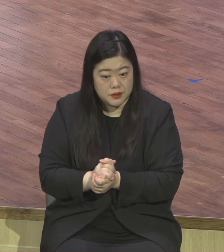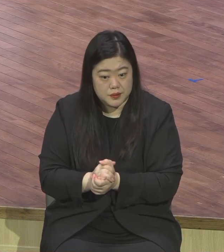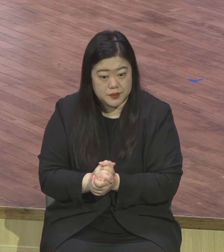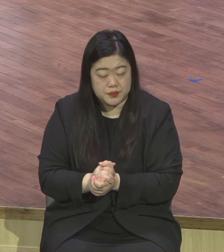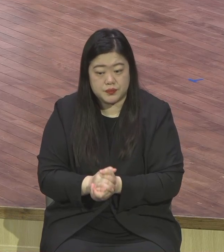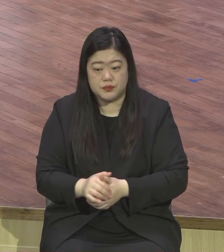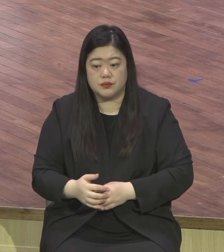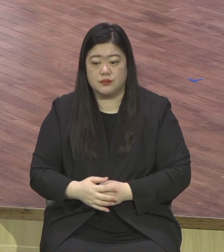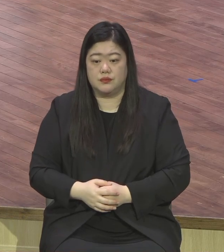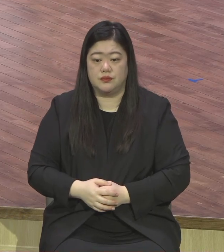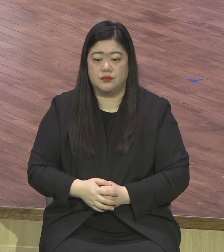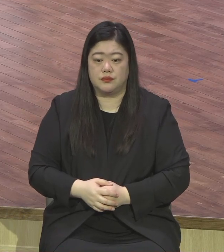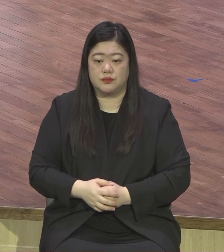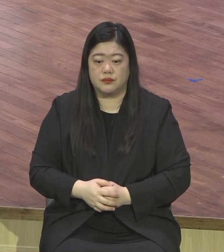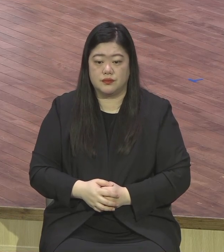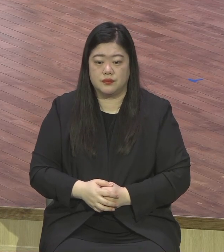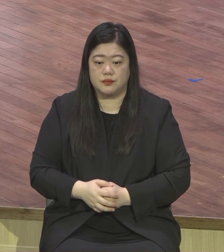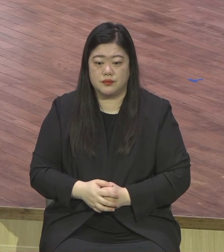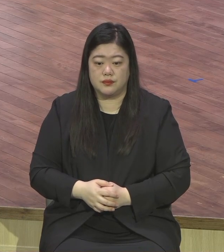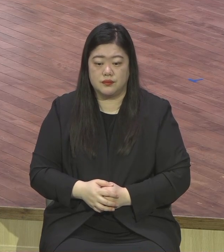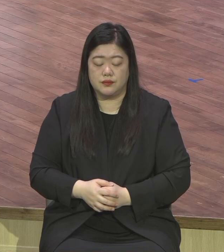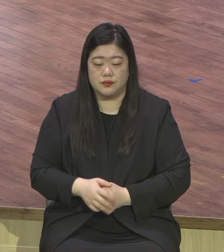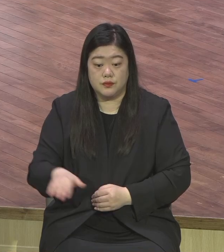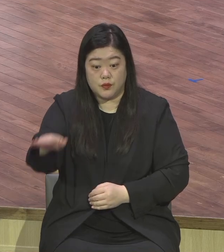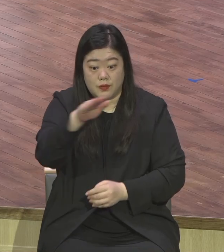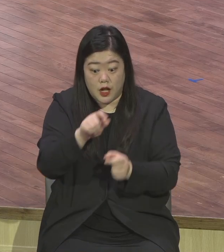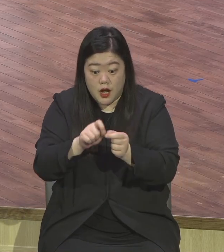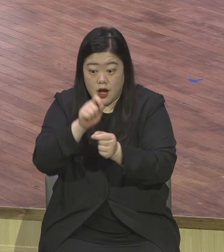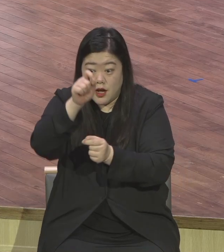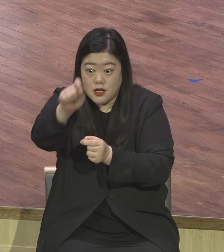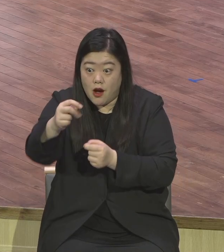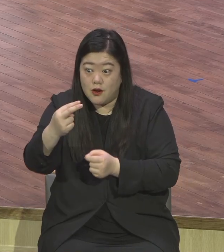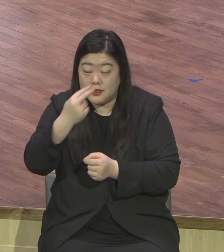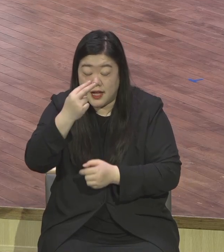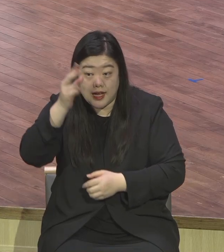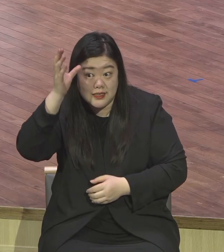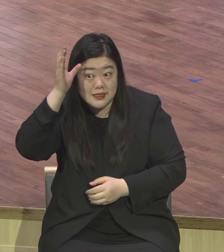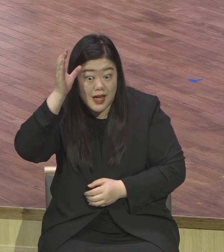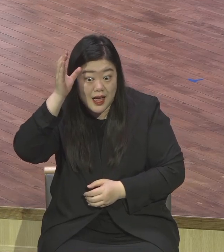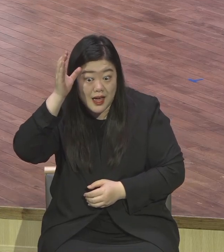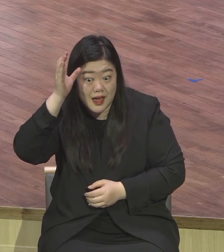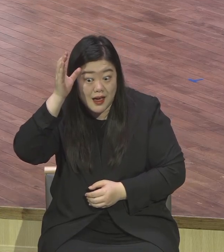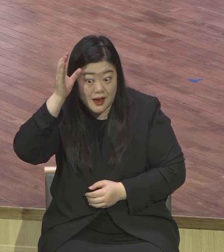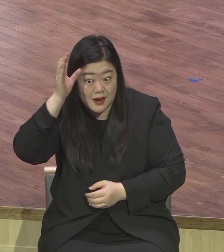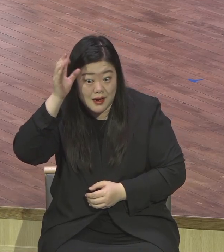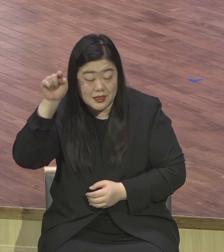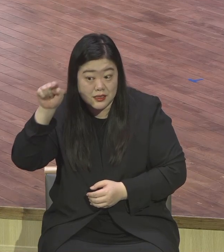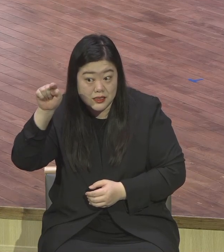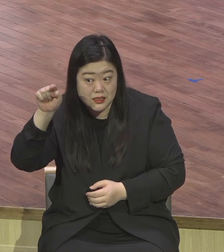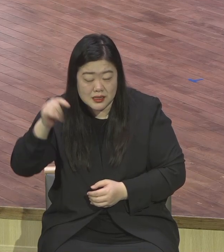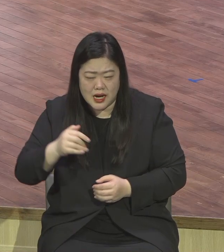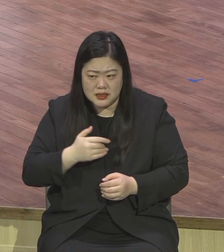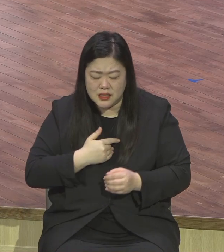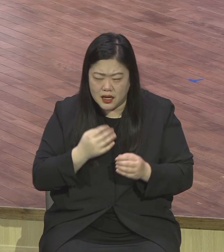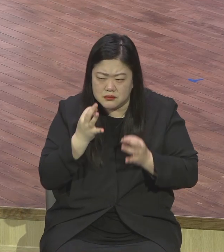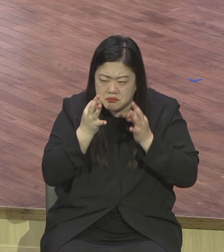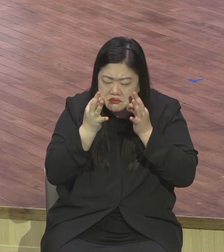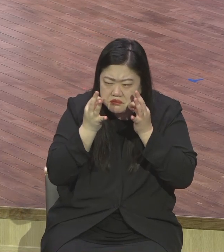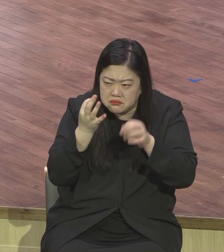우리가 영생의 소망을 가지는 것은 결코 우리 행위가 아니라는 것입니다. 예수 그리스도의 십자의 대속과